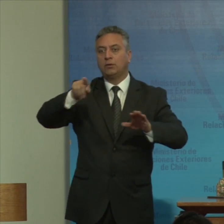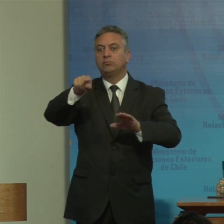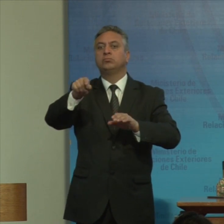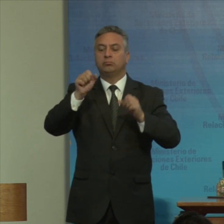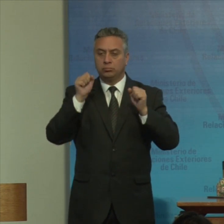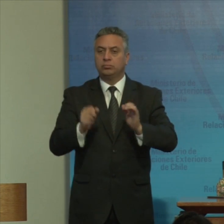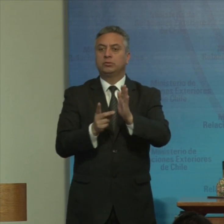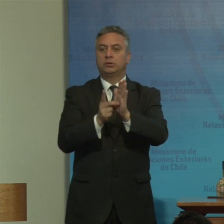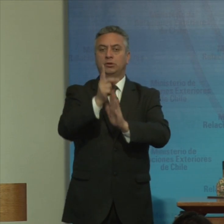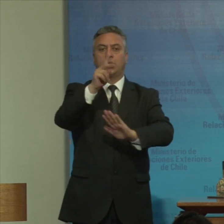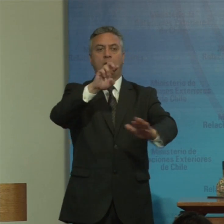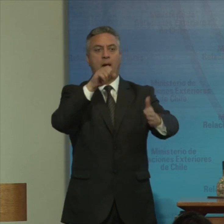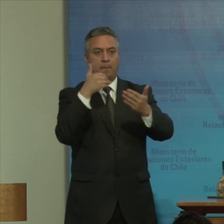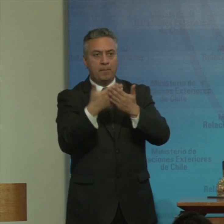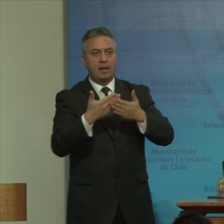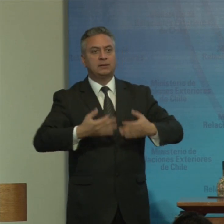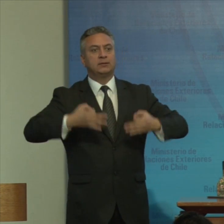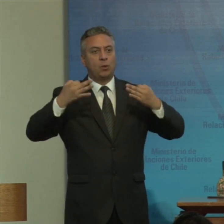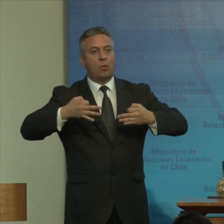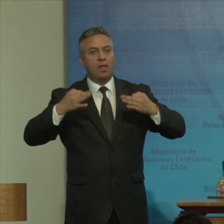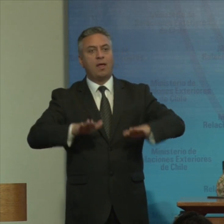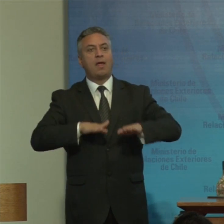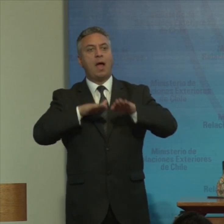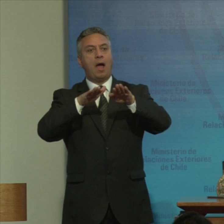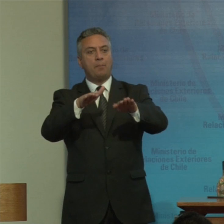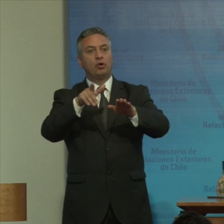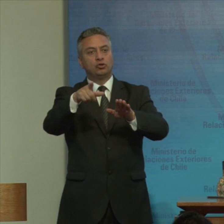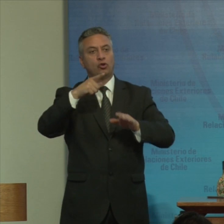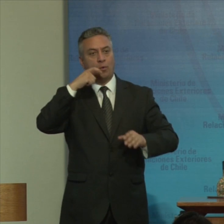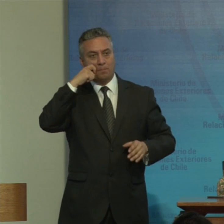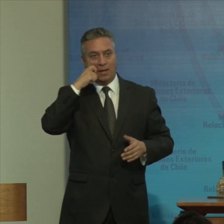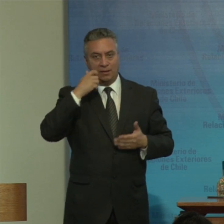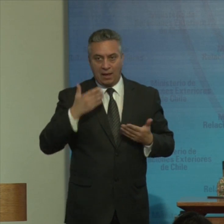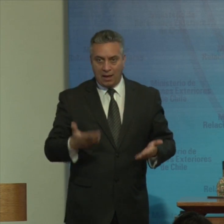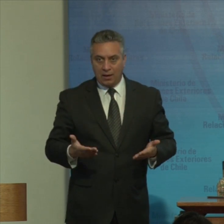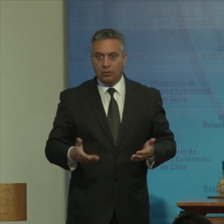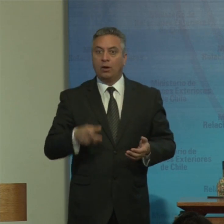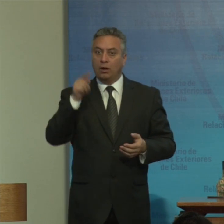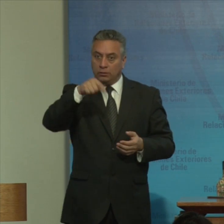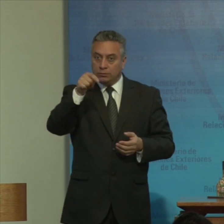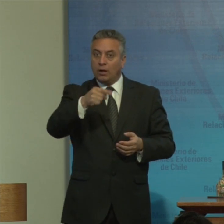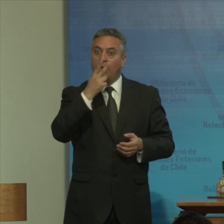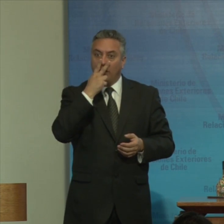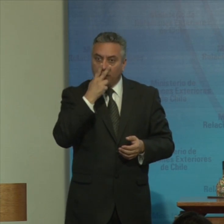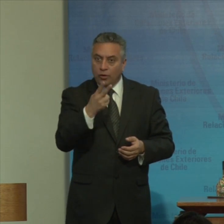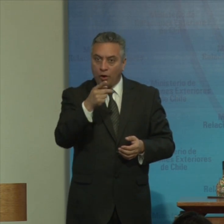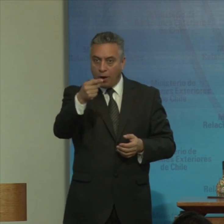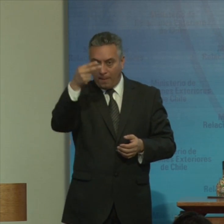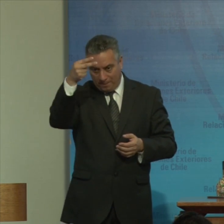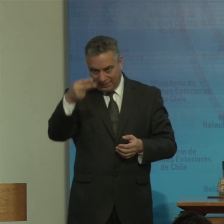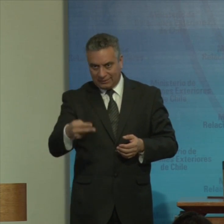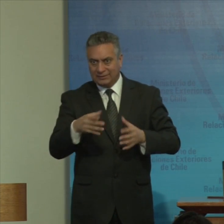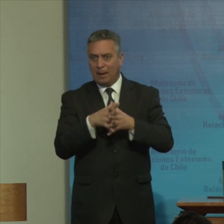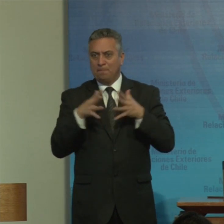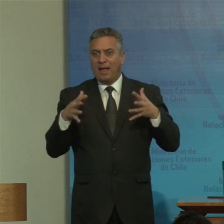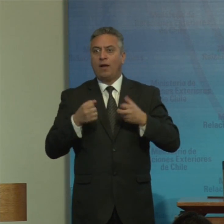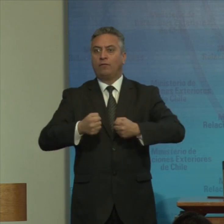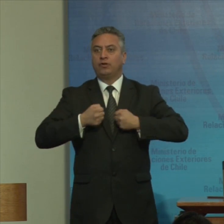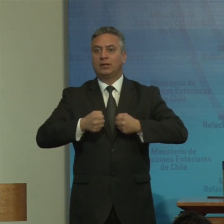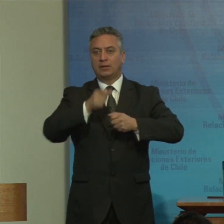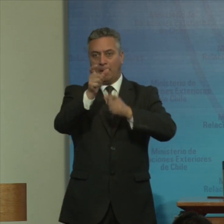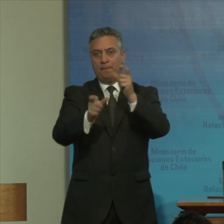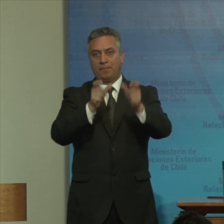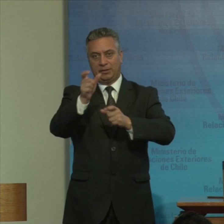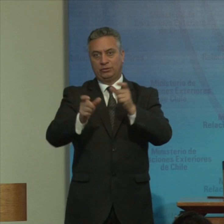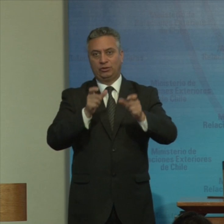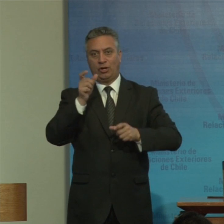de seguridad de apoyo humanitario etcétera entonces hemos visto una presencia mucho más fuerte de las personas con discapacidad en